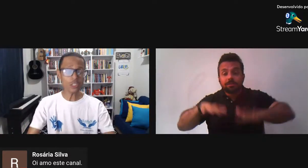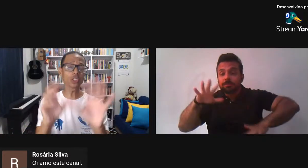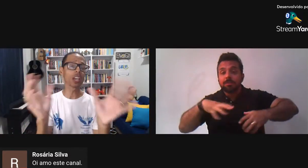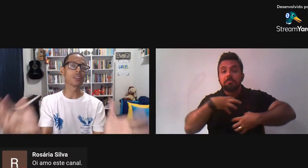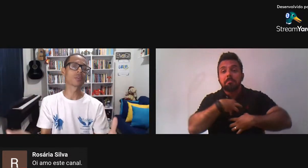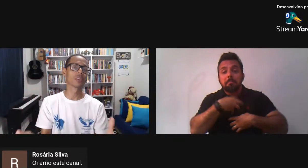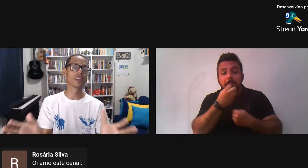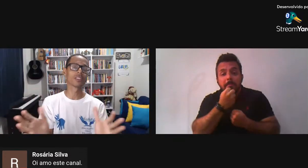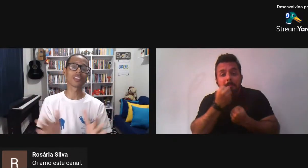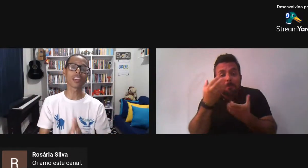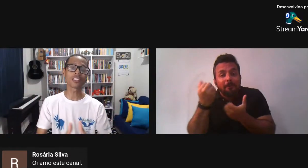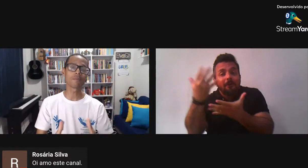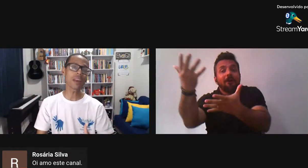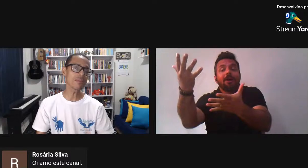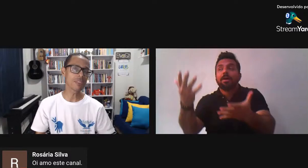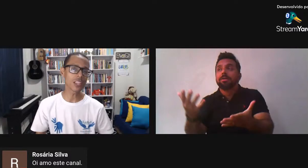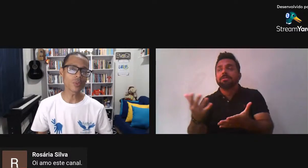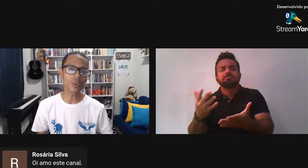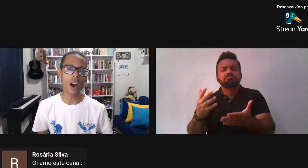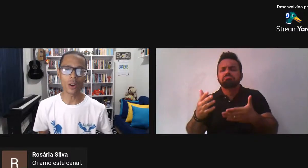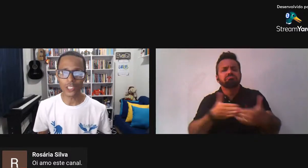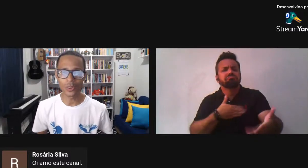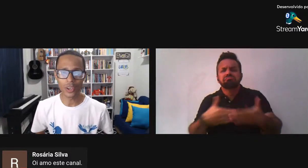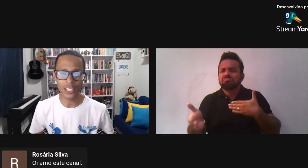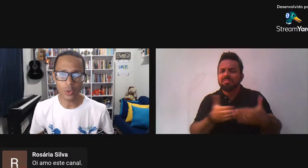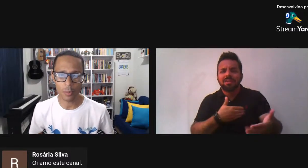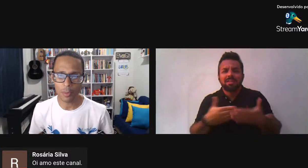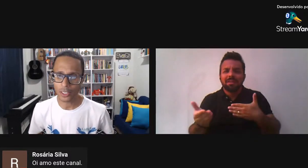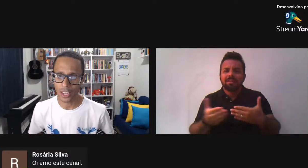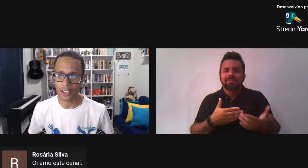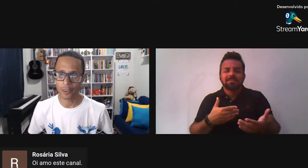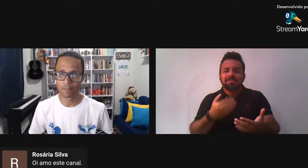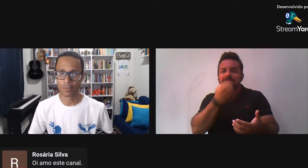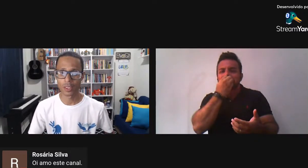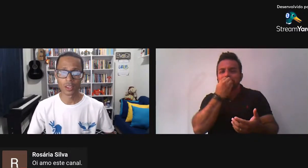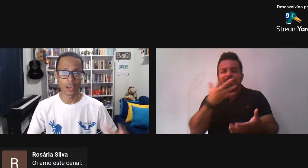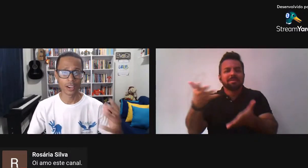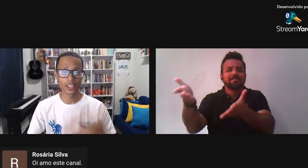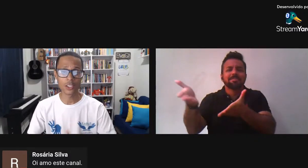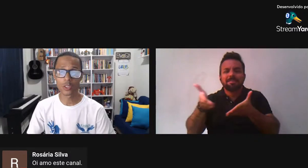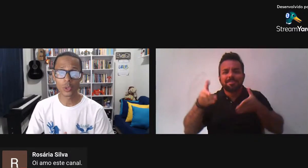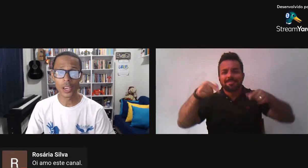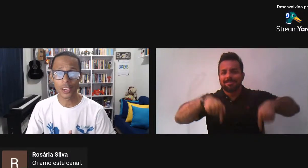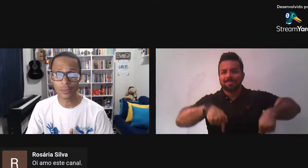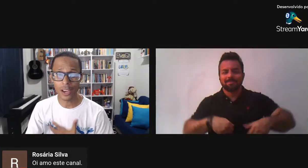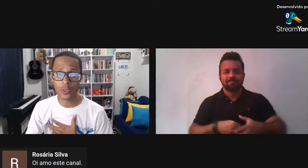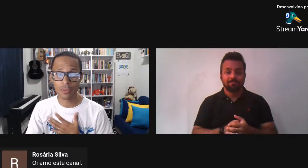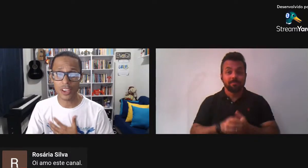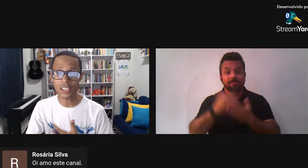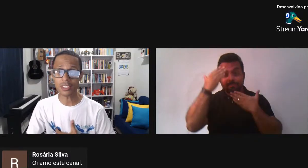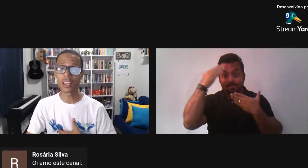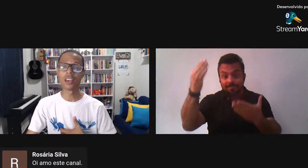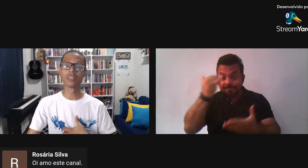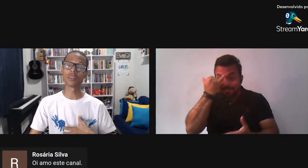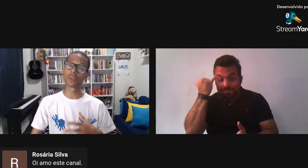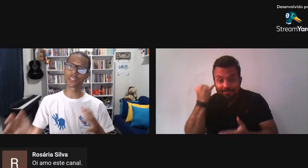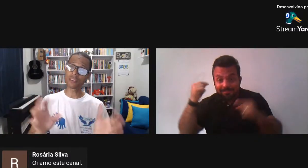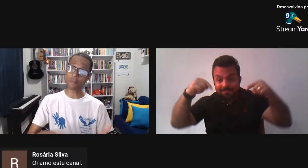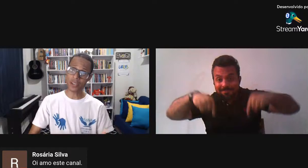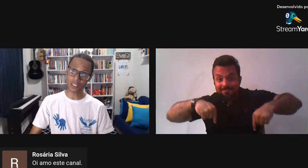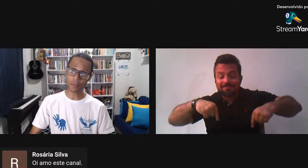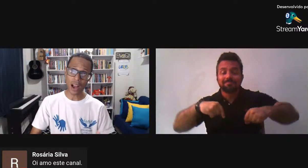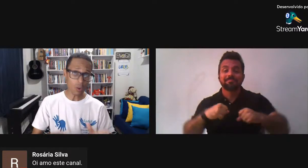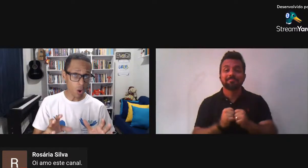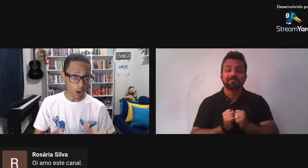Independente do gênero Seja bem-vindo Ao Dialogando com a Biblioteca Agradeço o Juliano Mais uma vez Se